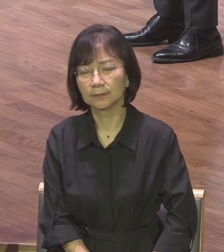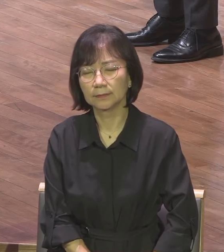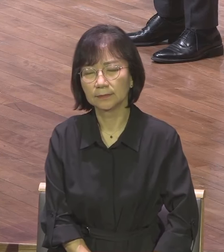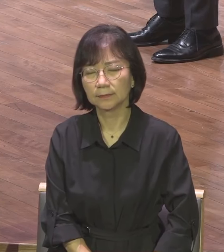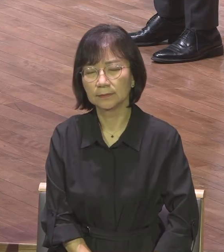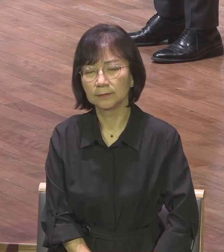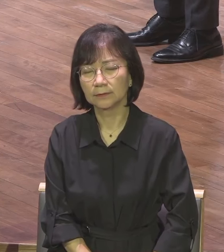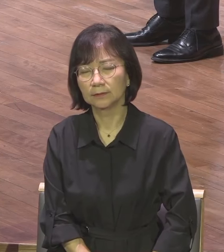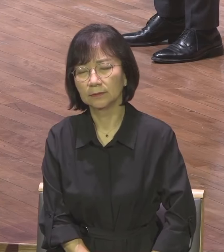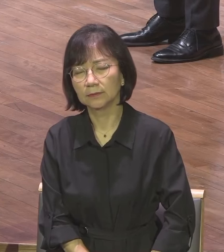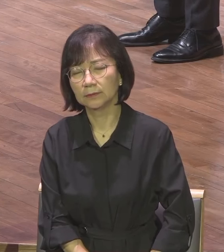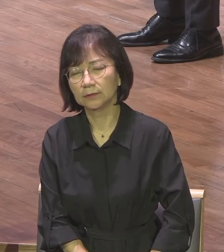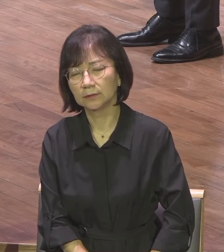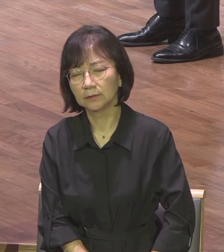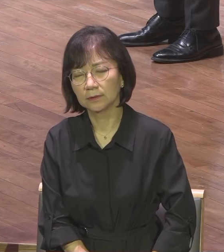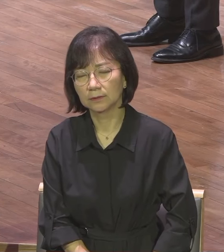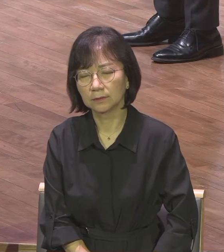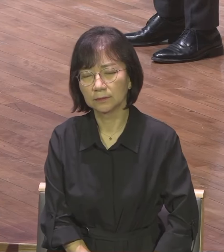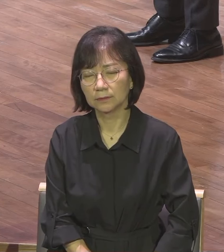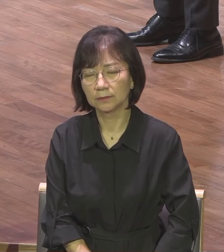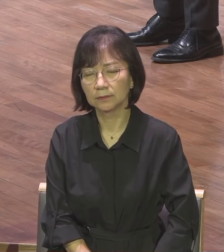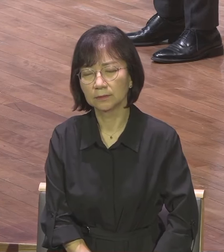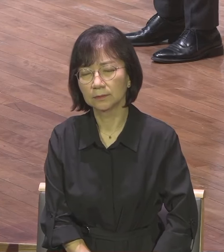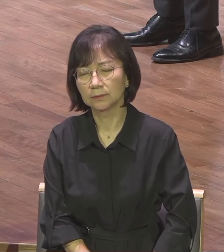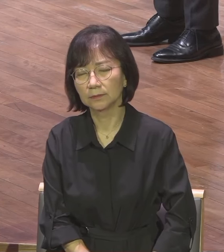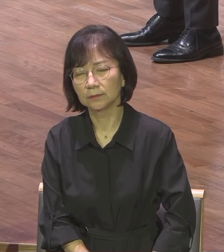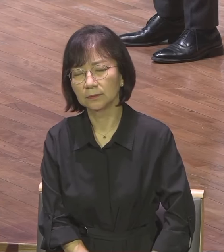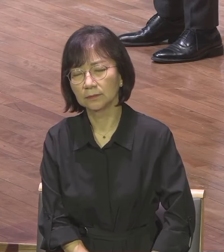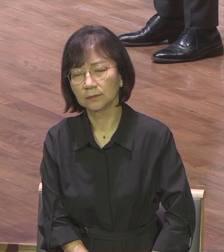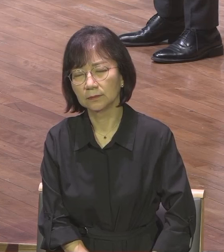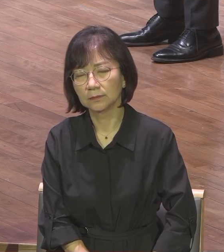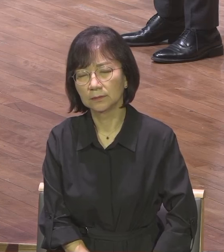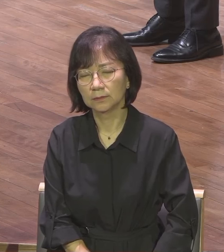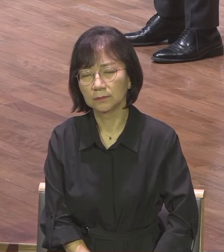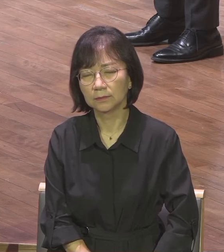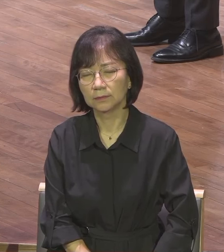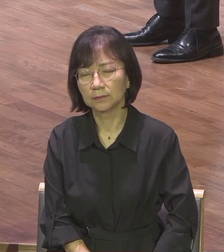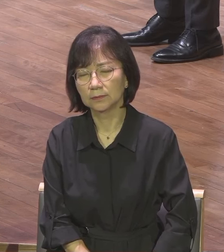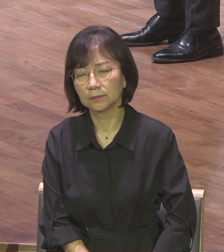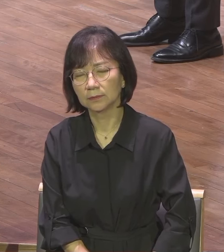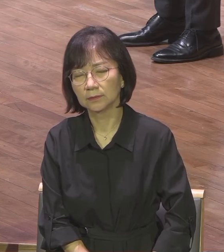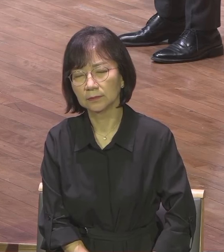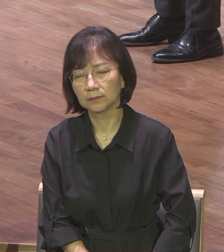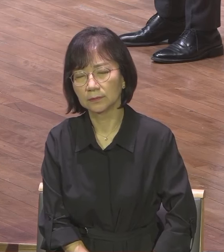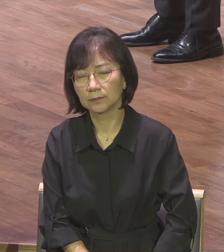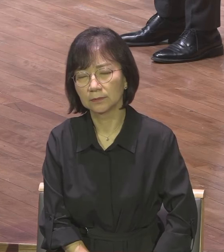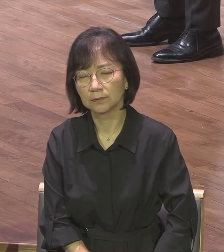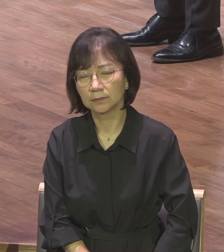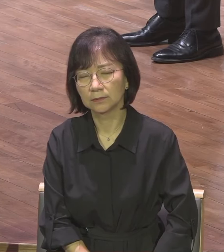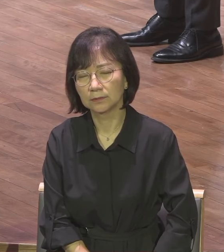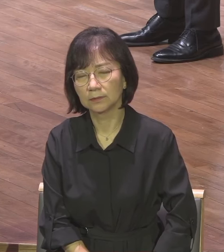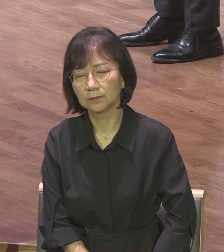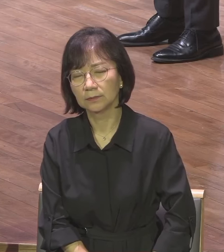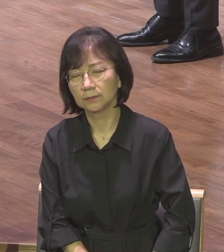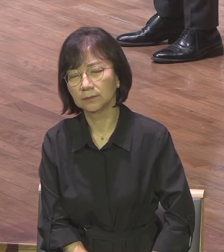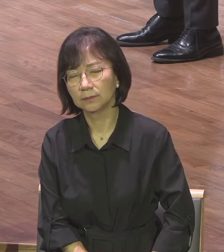주옵소서 이제 우리가 가정료에 기도합니다 기관위에 기도합니다 중보자로에 기도합니다 아버지 중환자로에